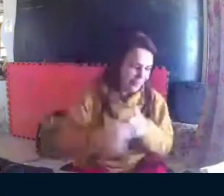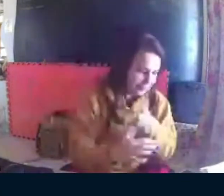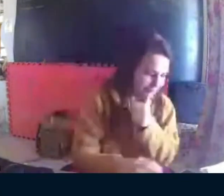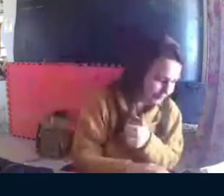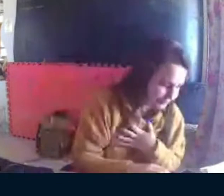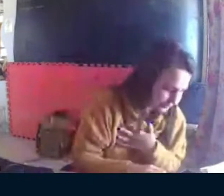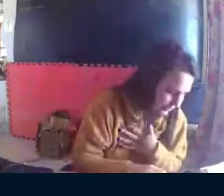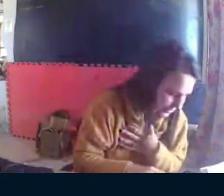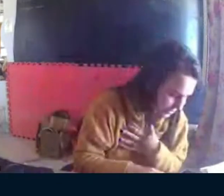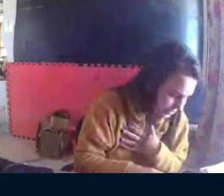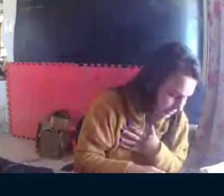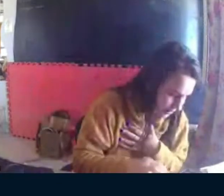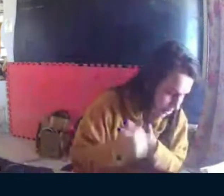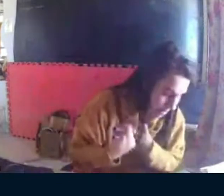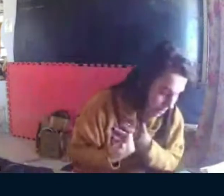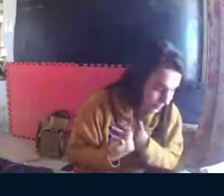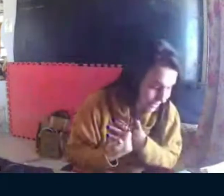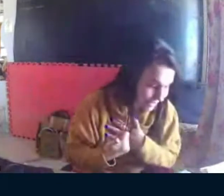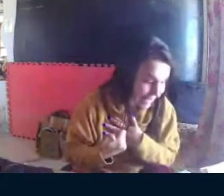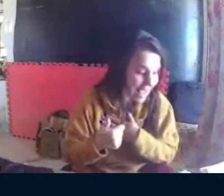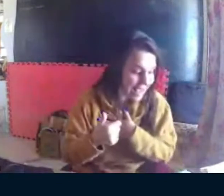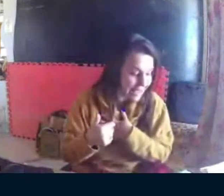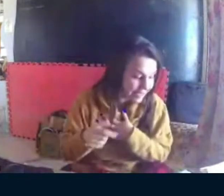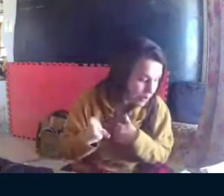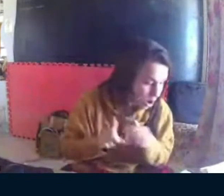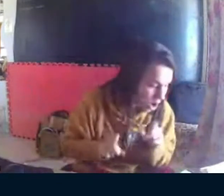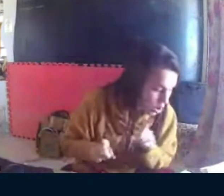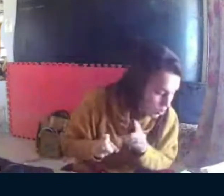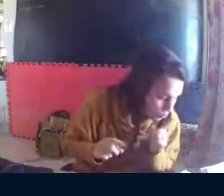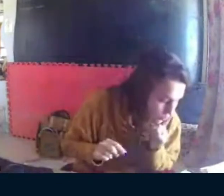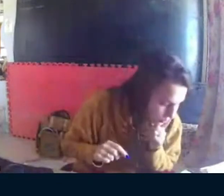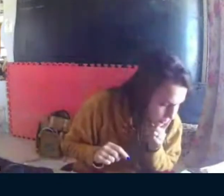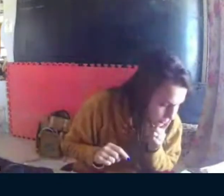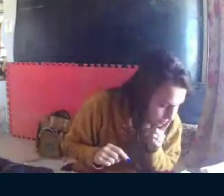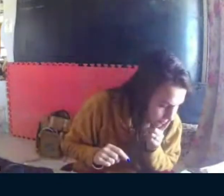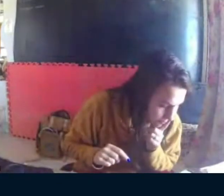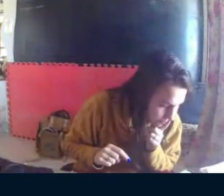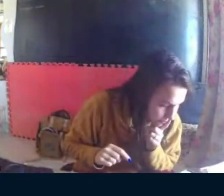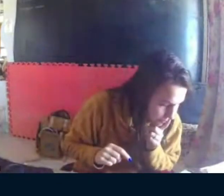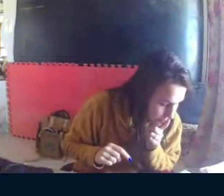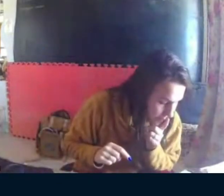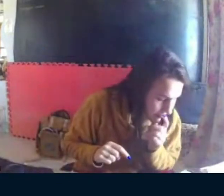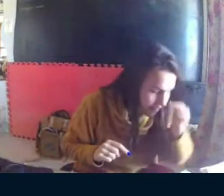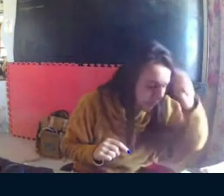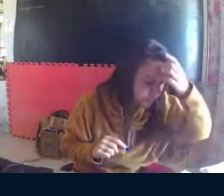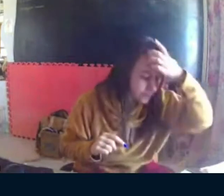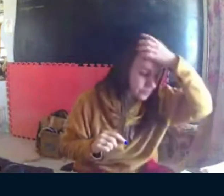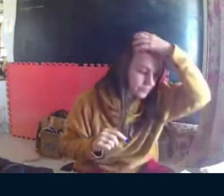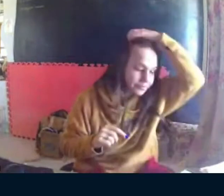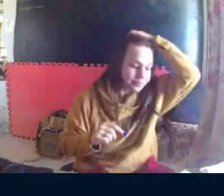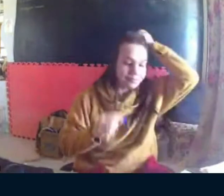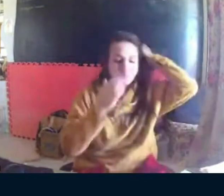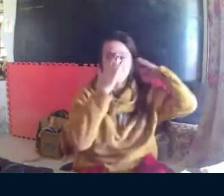que às vezes, o surdo, como ele pensa em língua de sinais, ele não vai apresentar tanto, mas os ouvintes vão perceber.